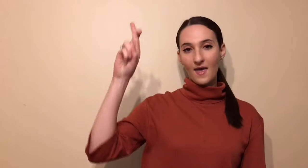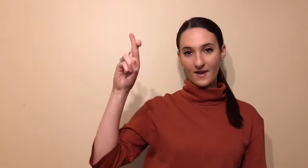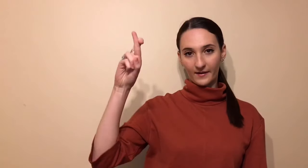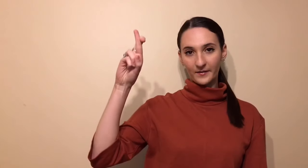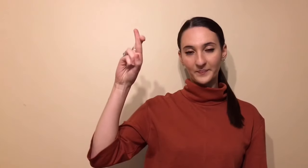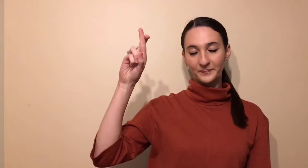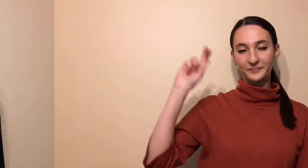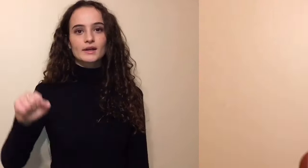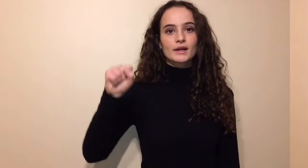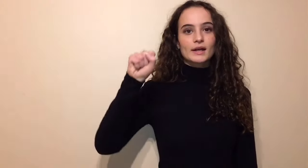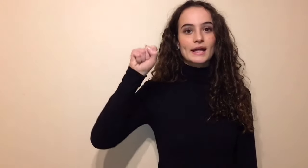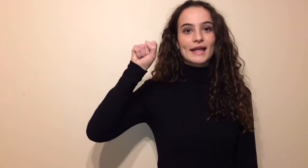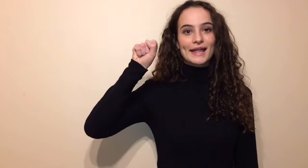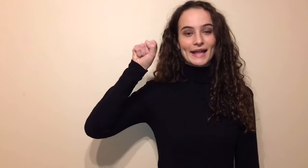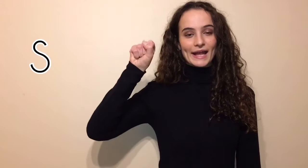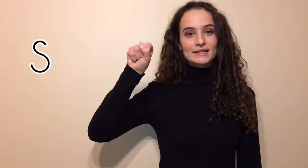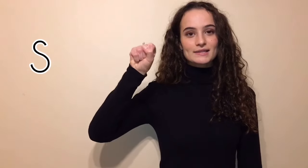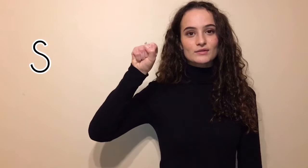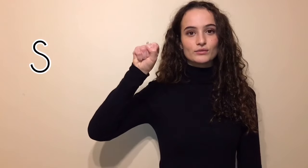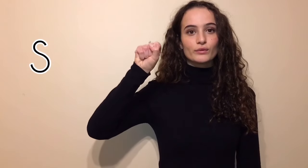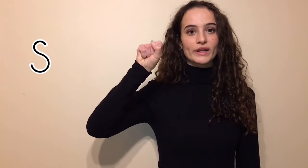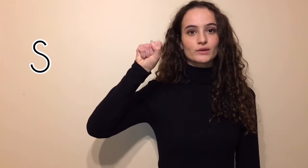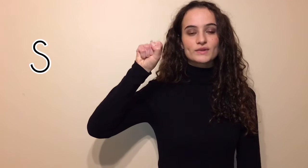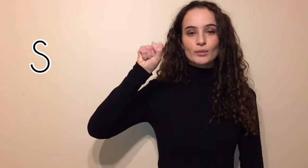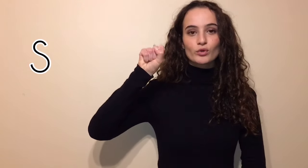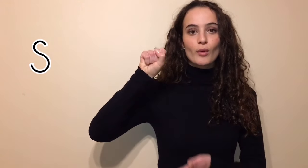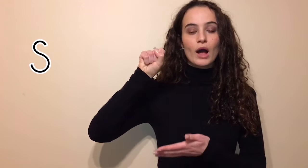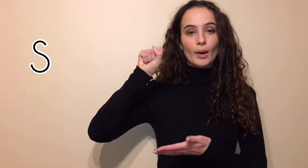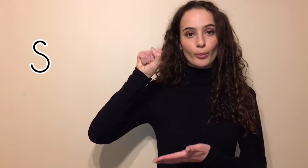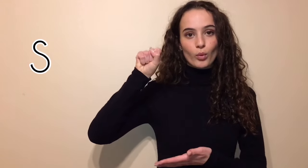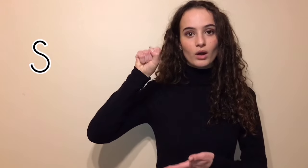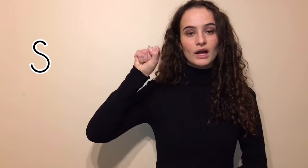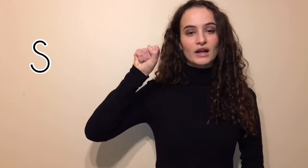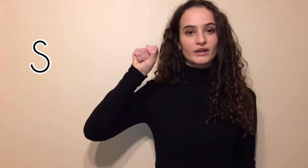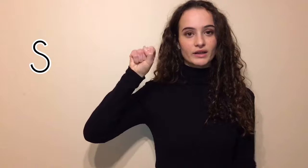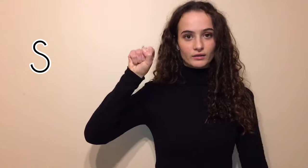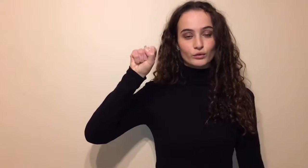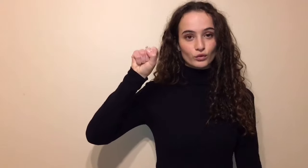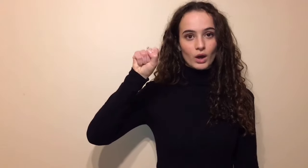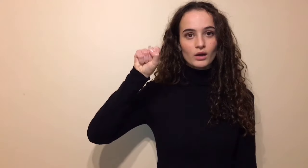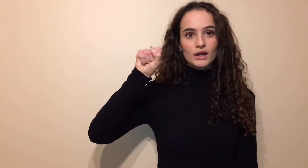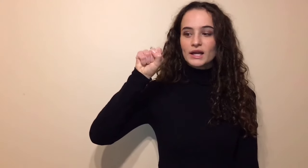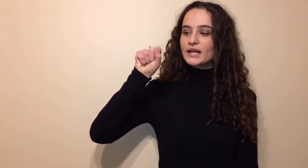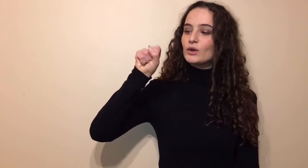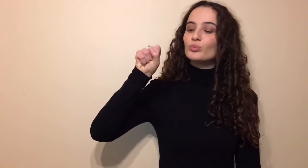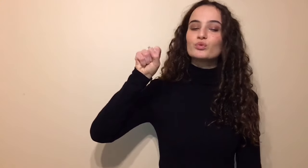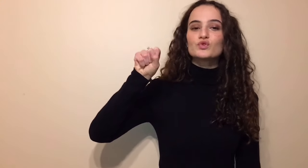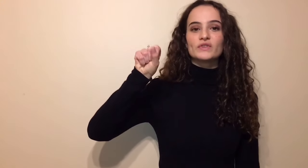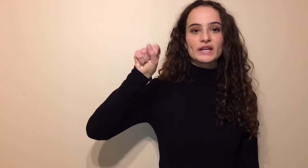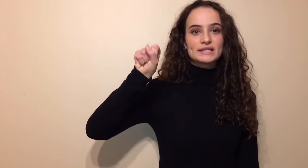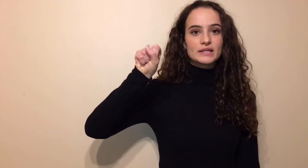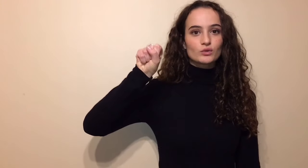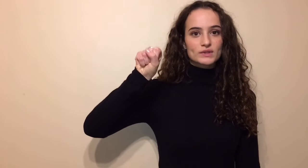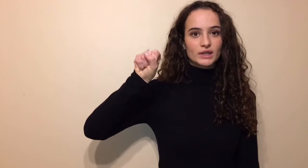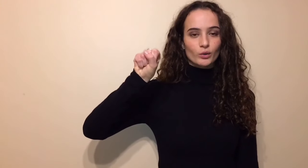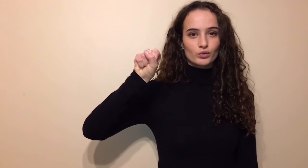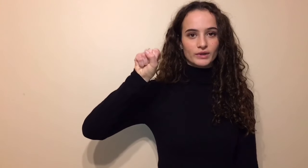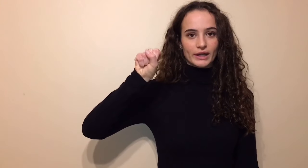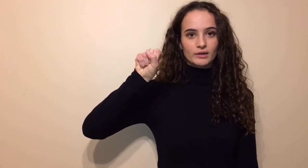R. S. Vous faites tout simplement un point avec vos doigts. Et le pouce vient ici tous les recouvrir.